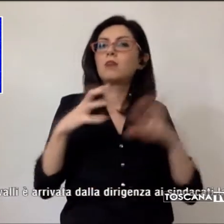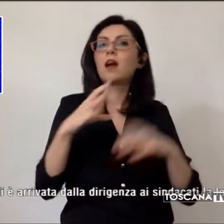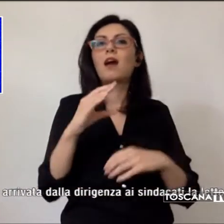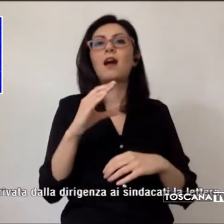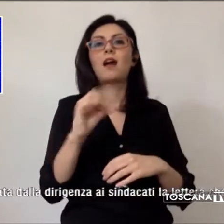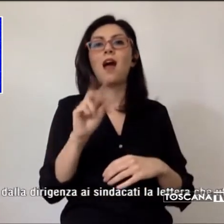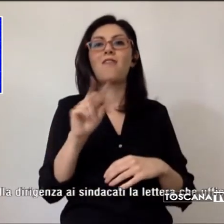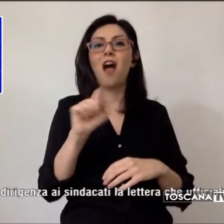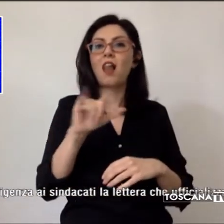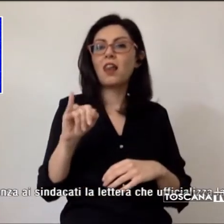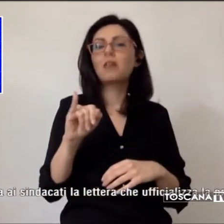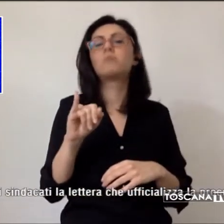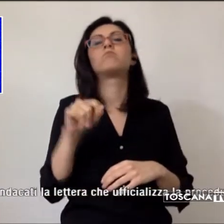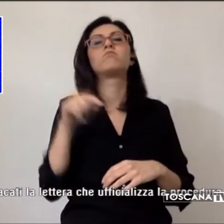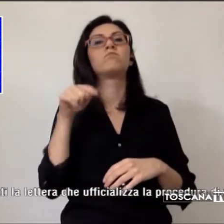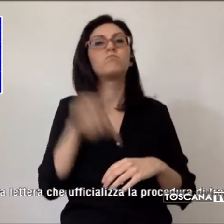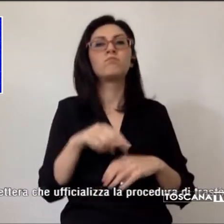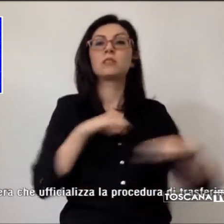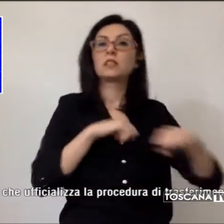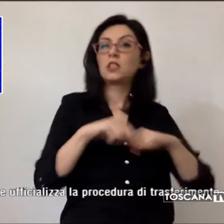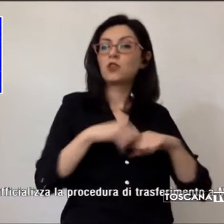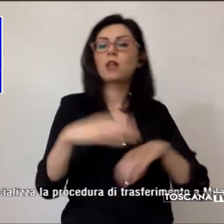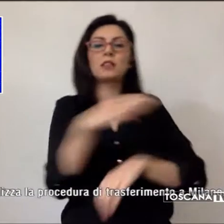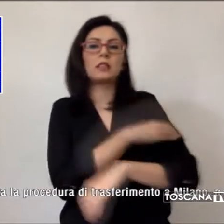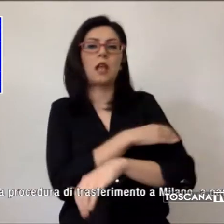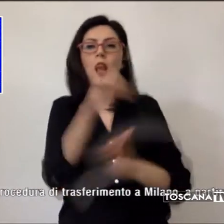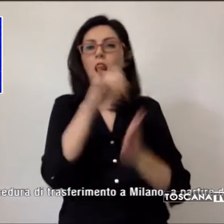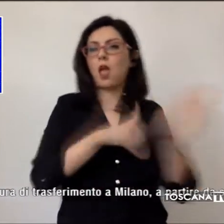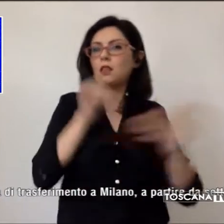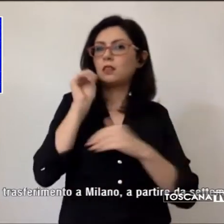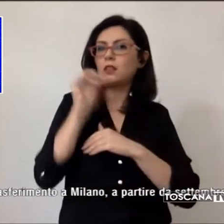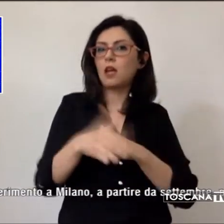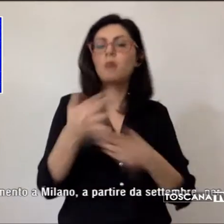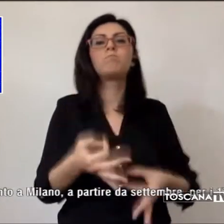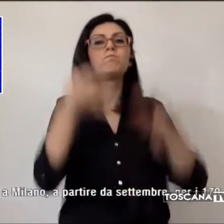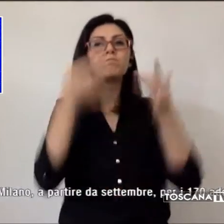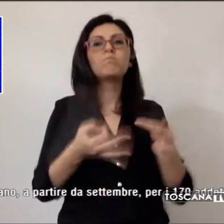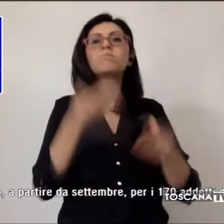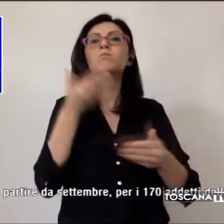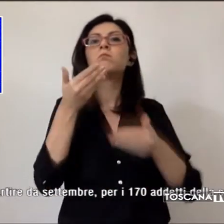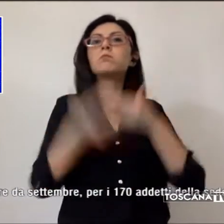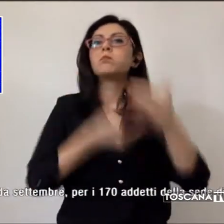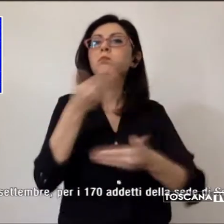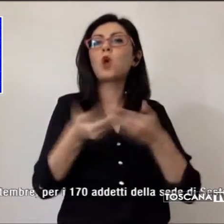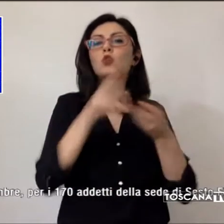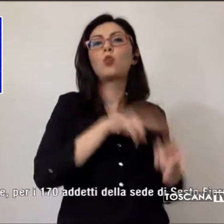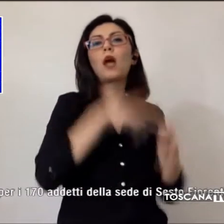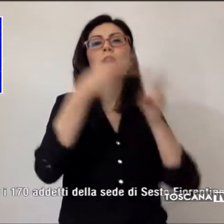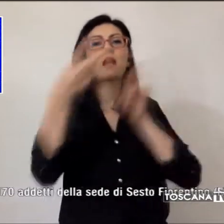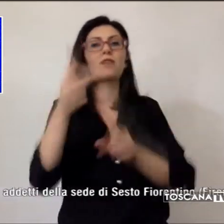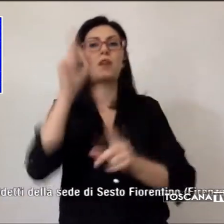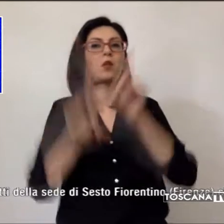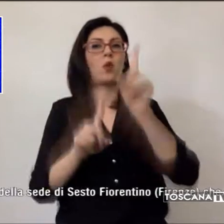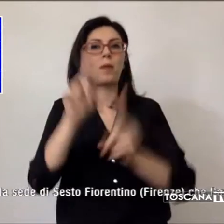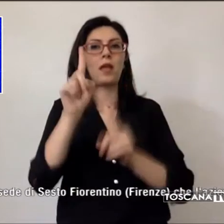dirigenza ai sindacati la lettera che ufficializza la procedura di trasferimento a Milano a partire da